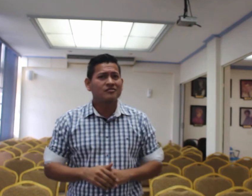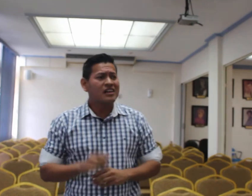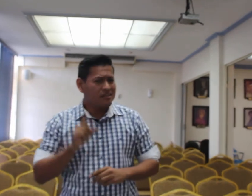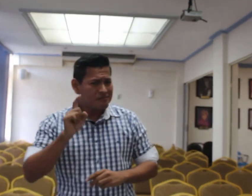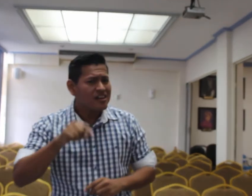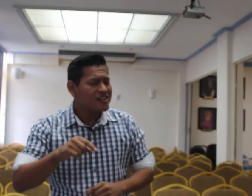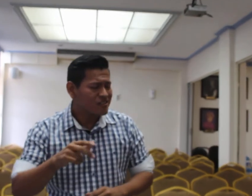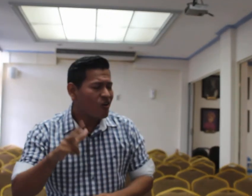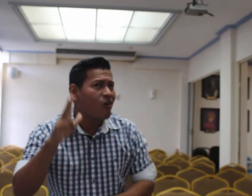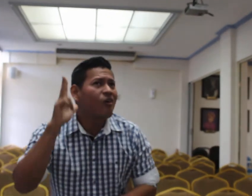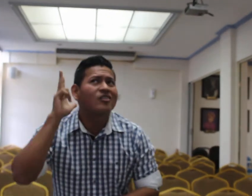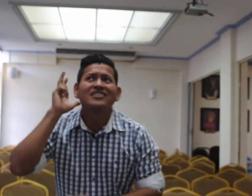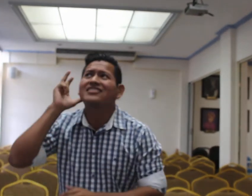debes oír.